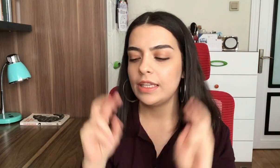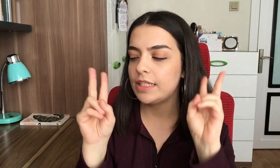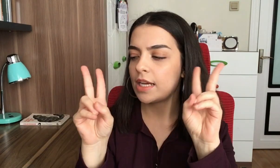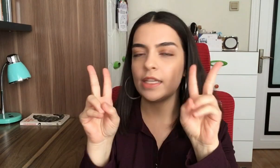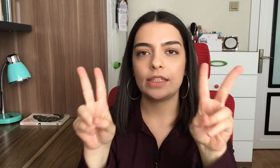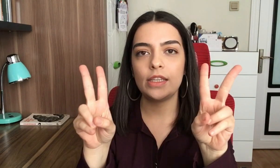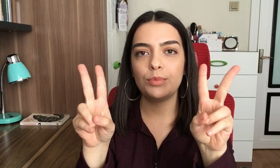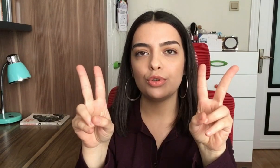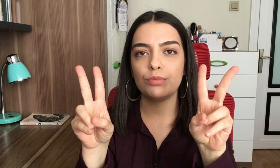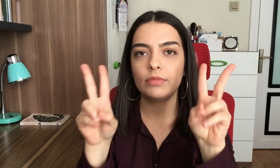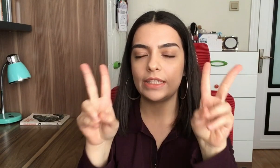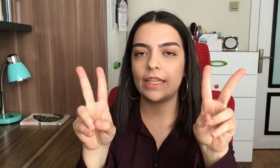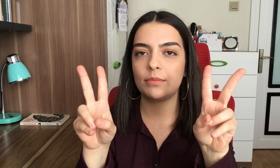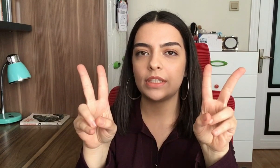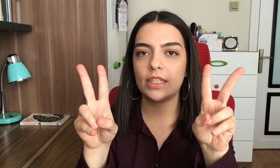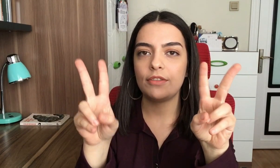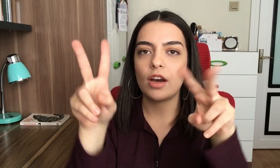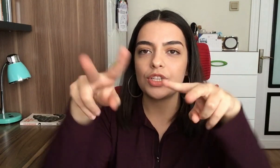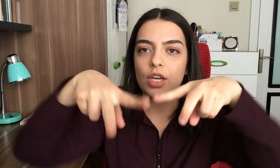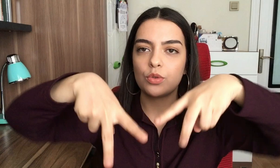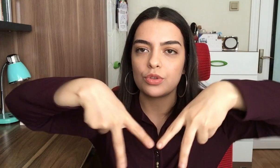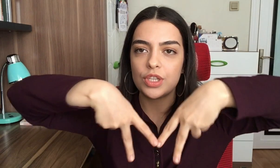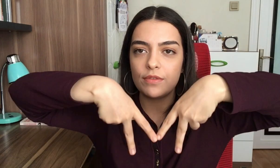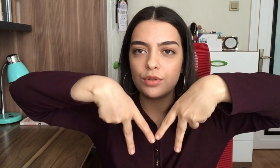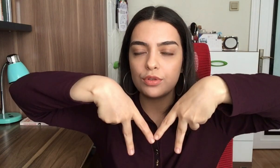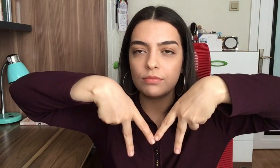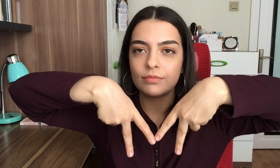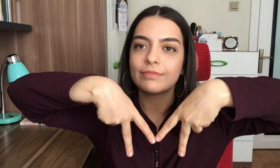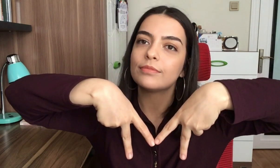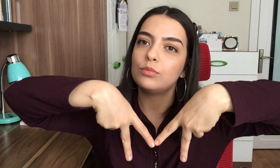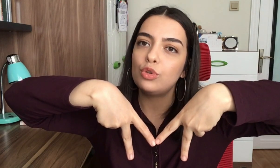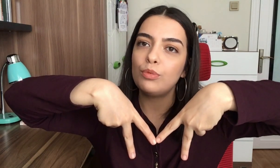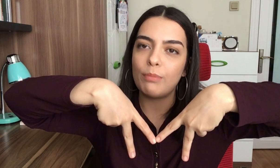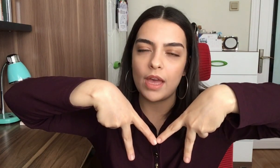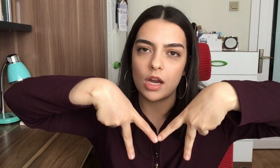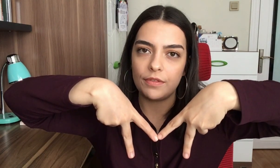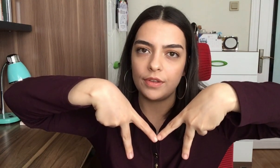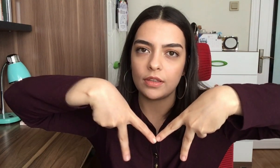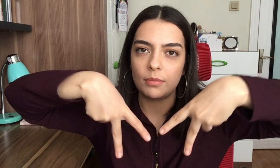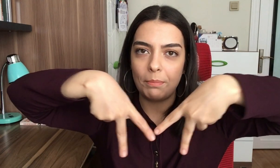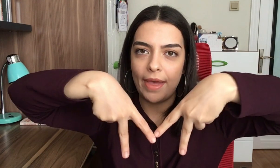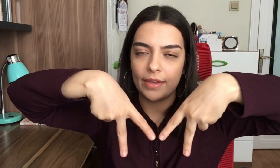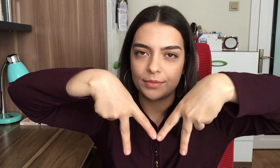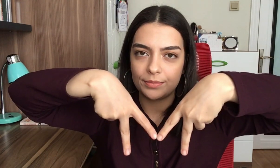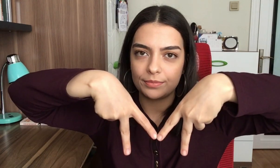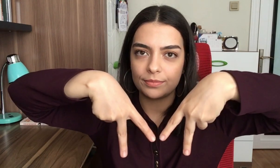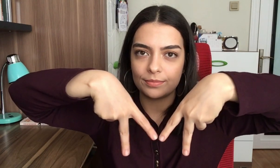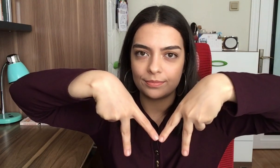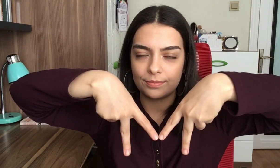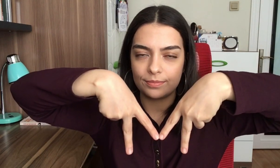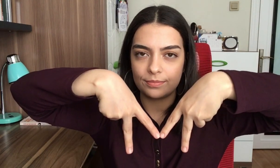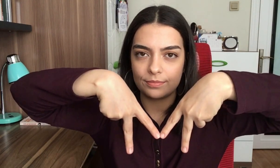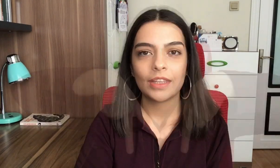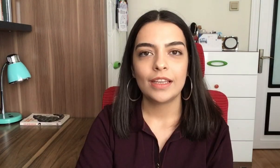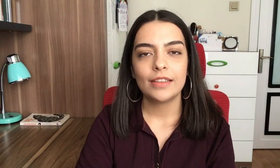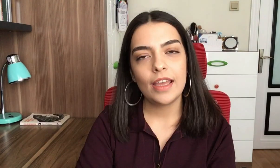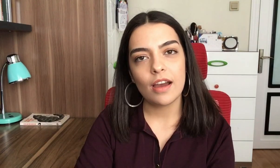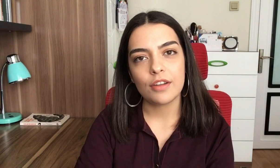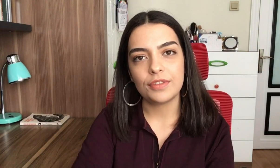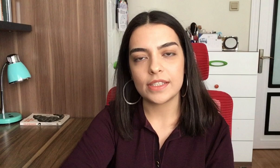tane iki yapıyorum. İki elimle de ve aşağı doğru çeviriyorum. Bu M harfi. M N harfi ise